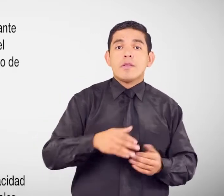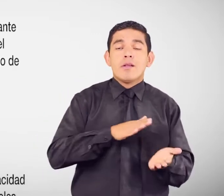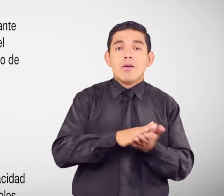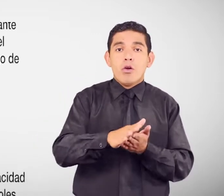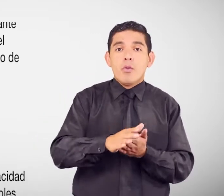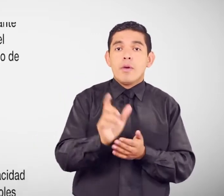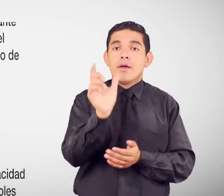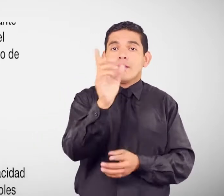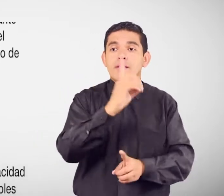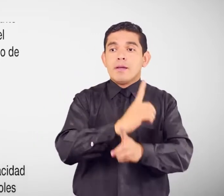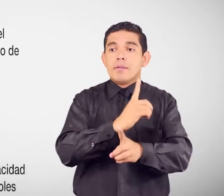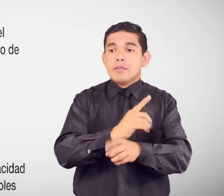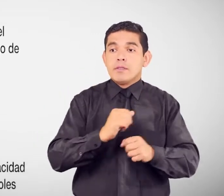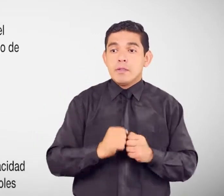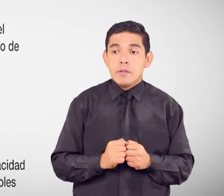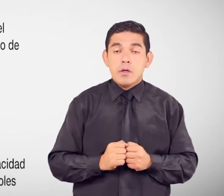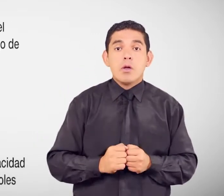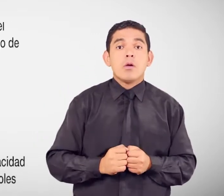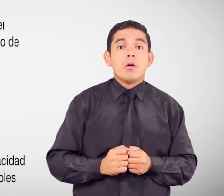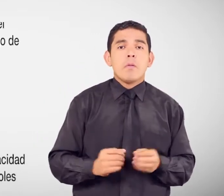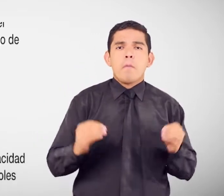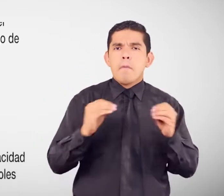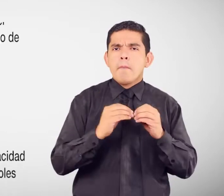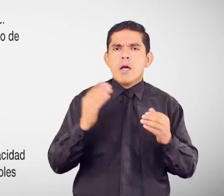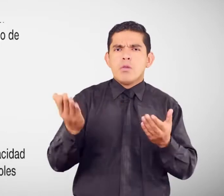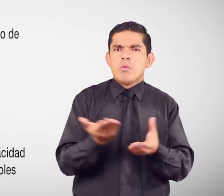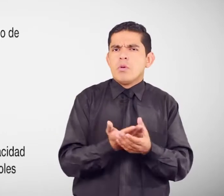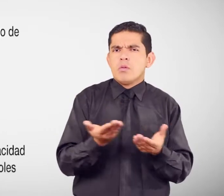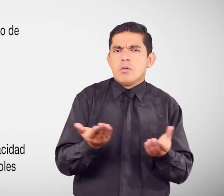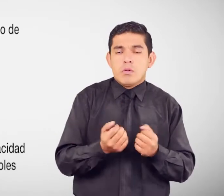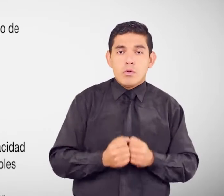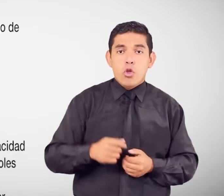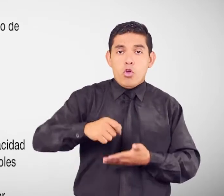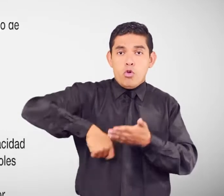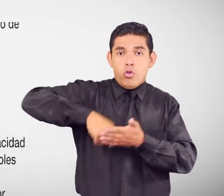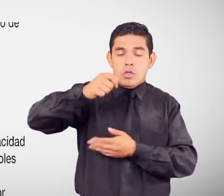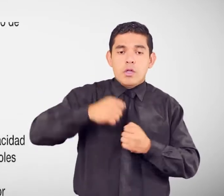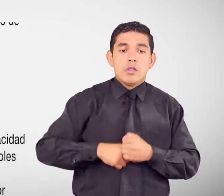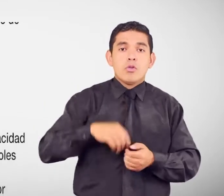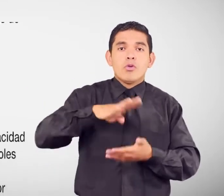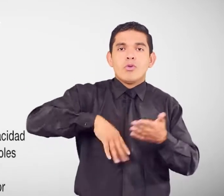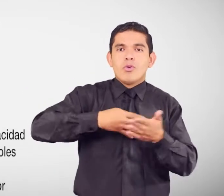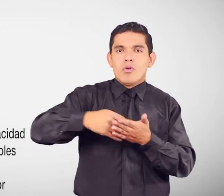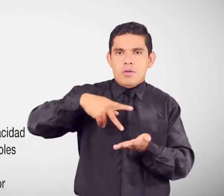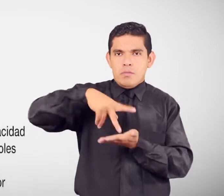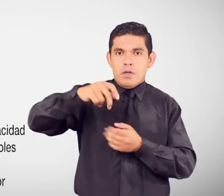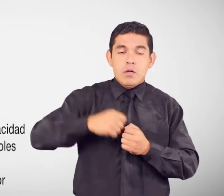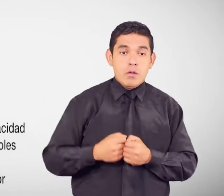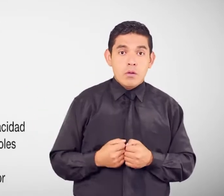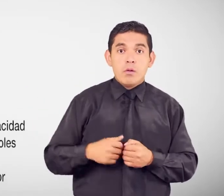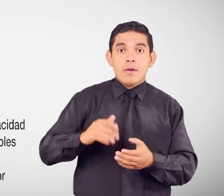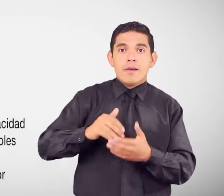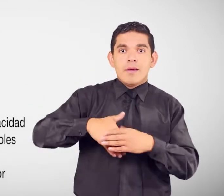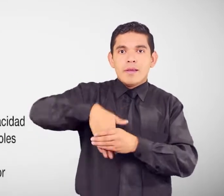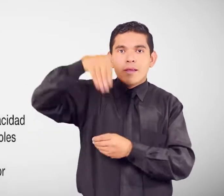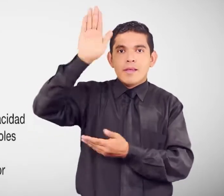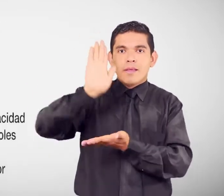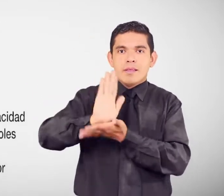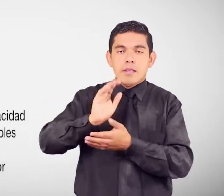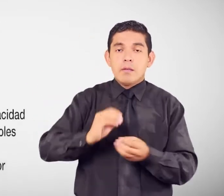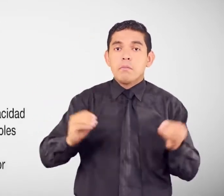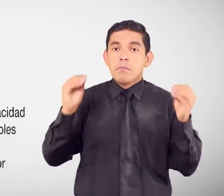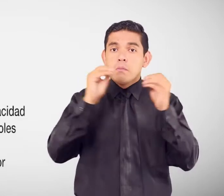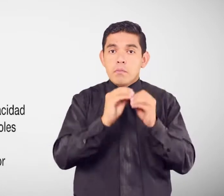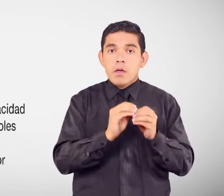discapacidad Otros documentos Como Contrato Roles de pago Mecanizado del IES Croquis De la dirección Del